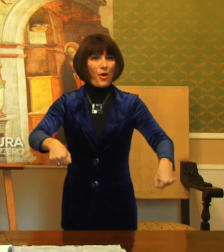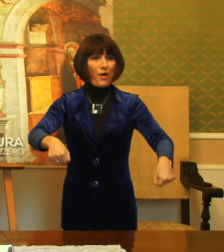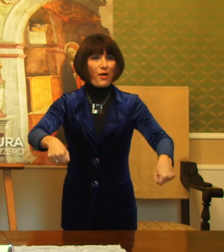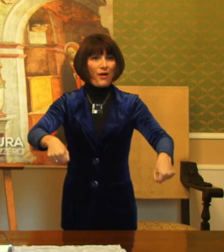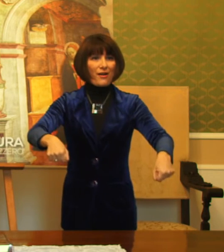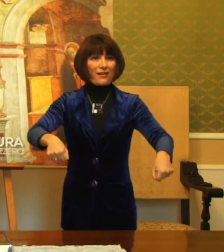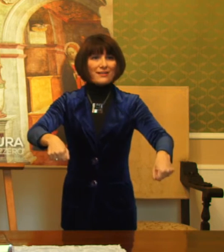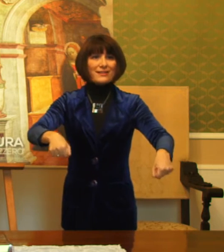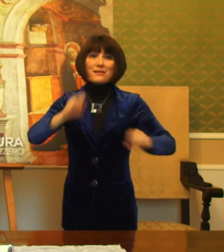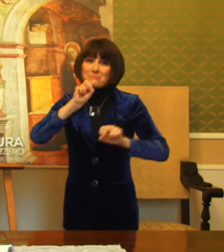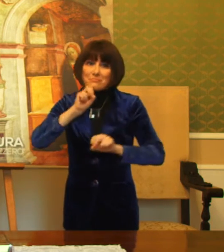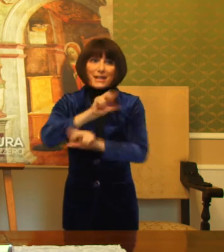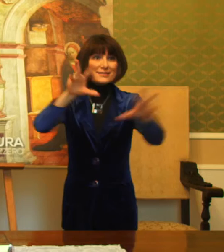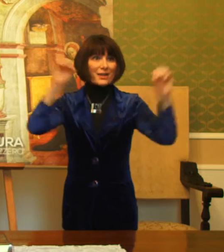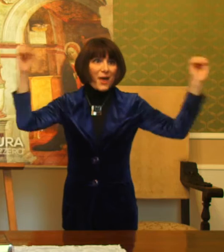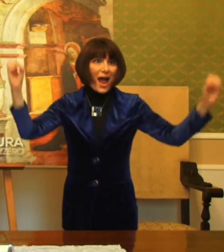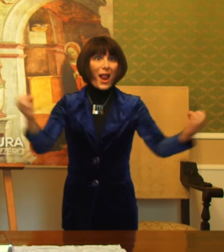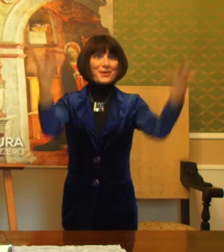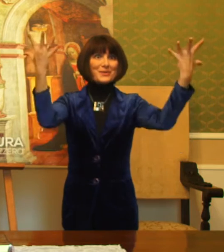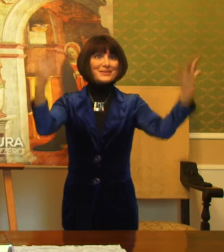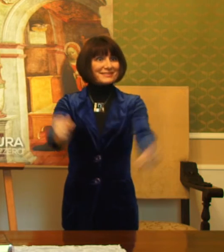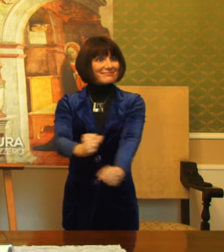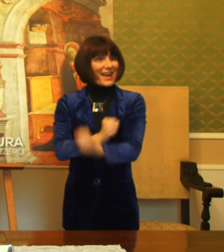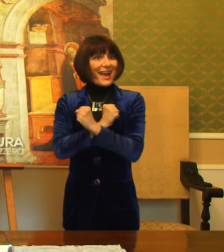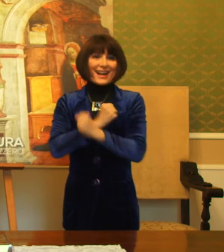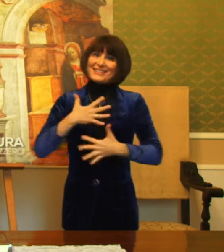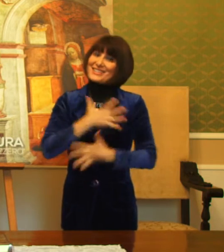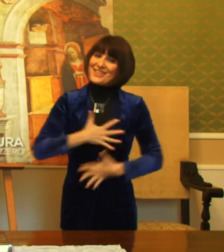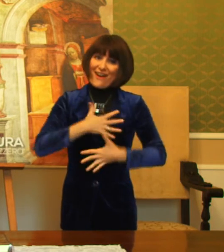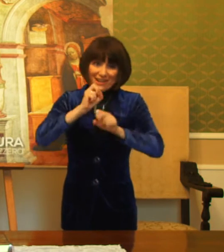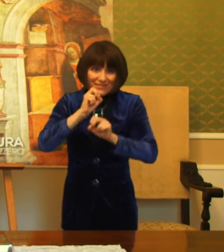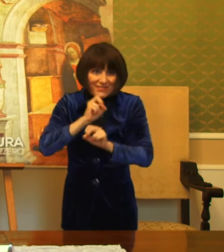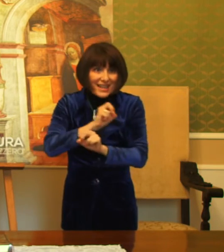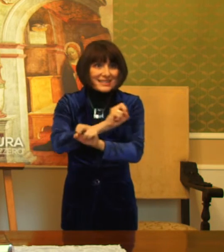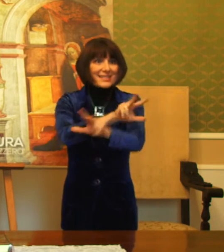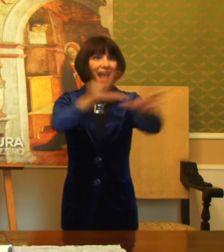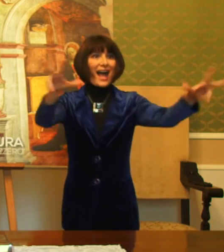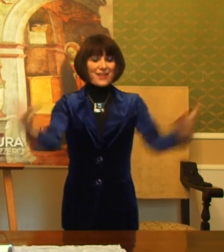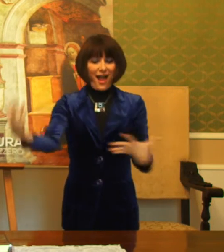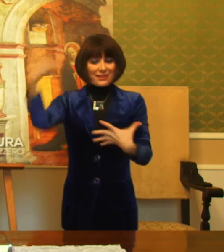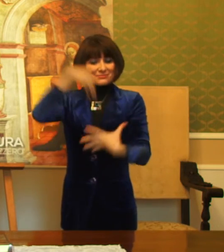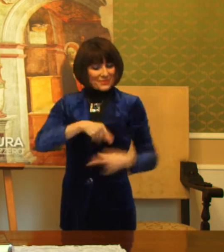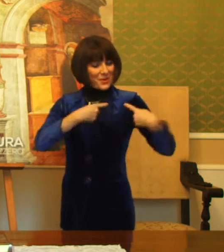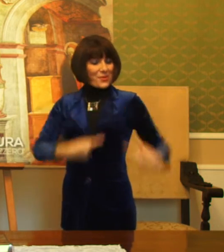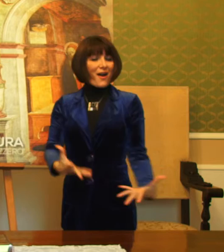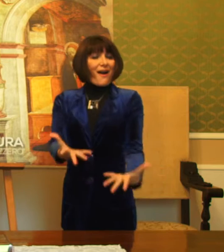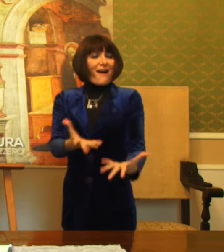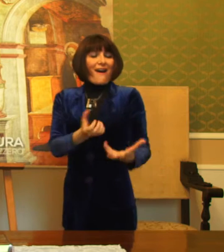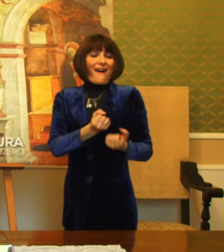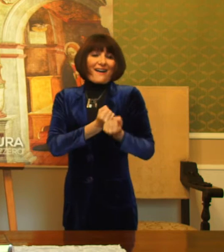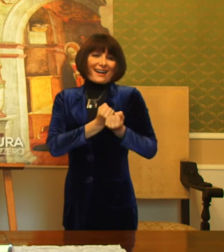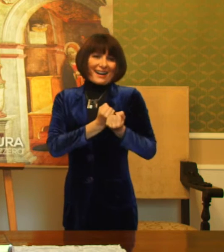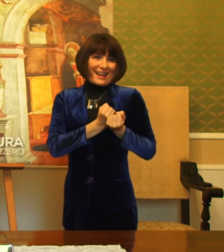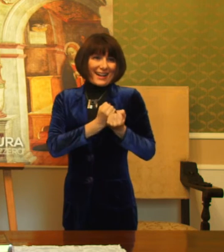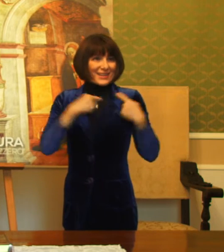luce, di gioia e di speranza possa questo messaggio arrivare al cuore di tutti, possa davvero